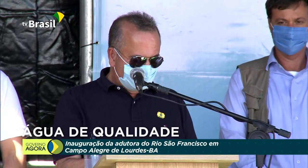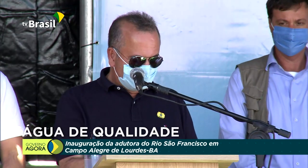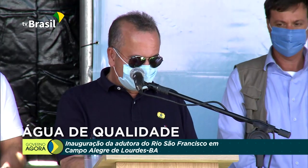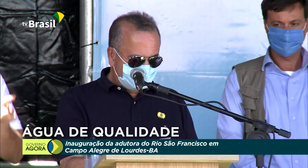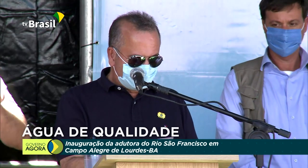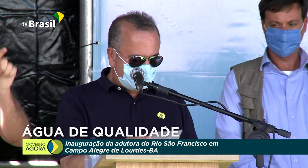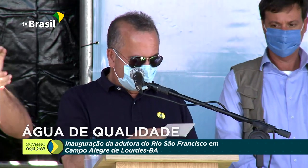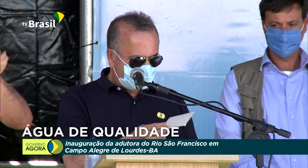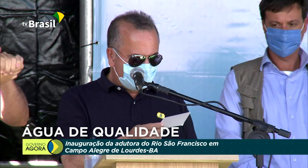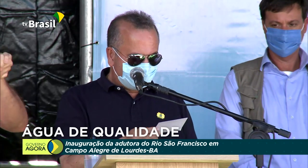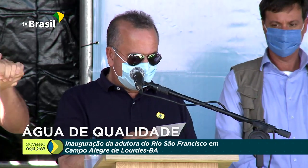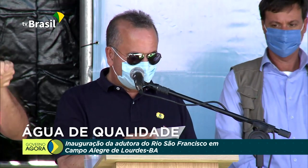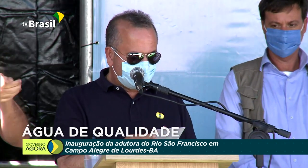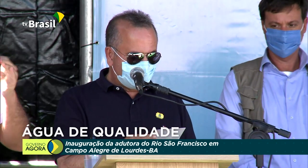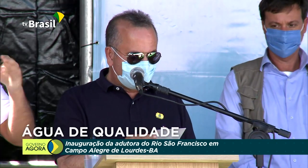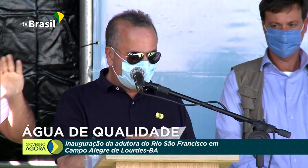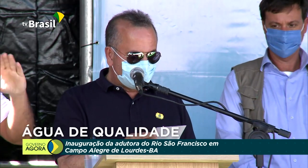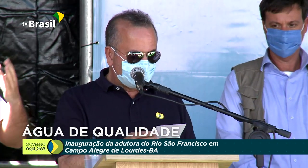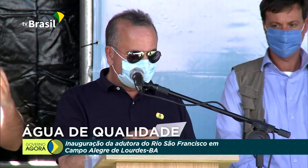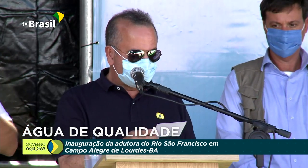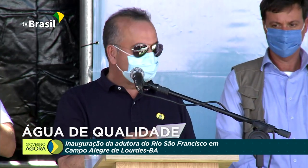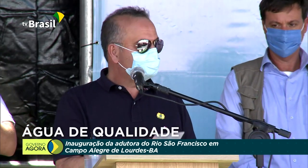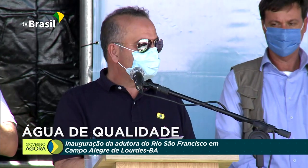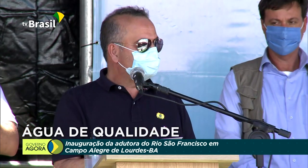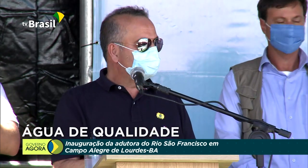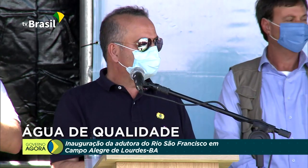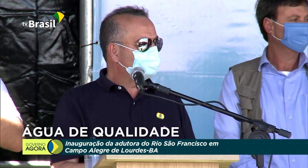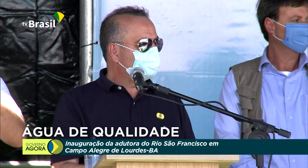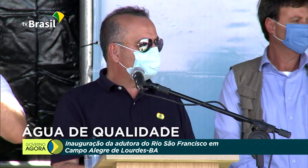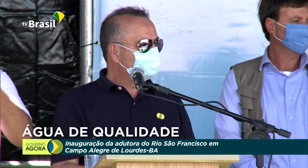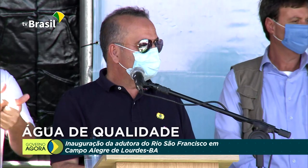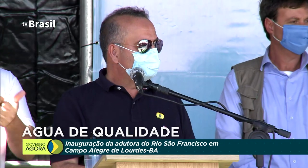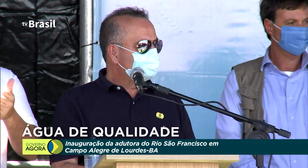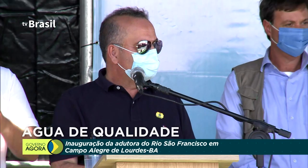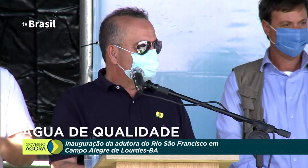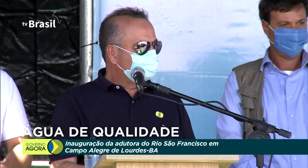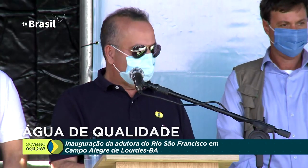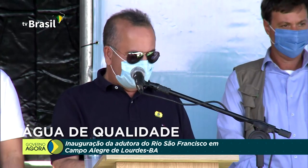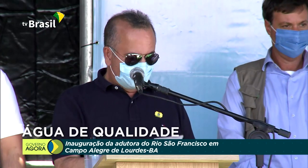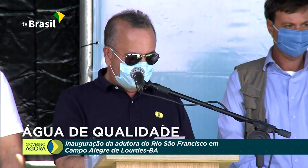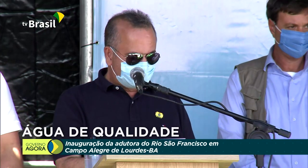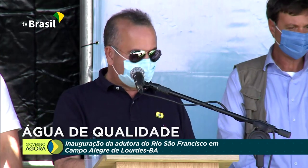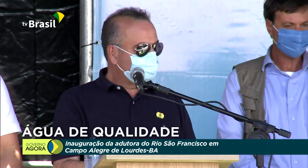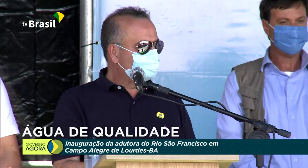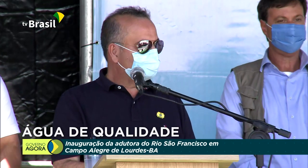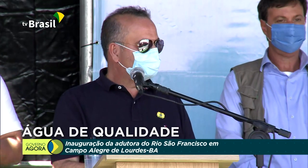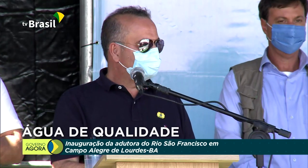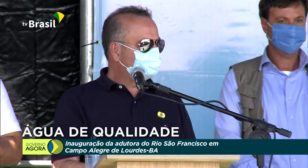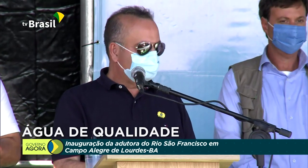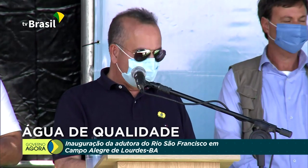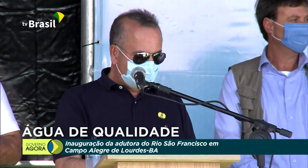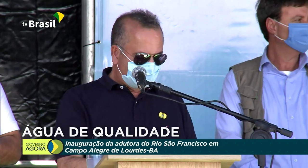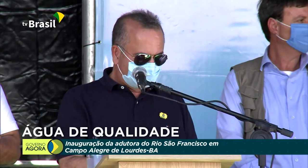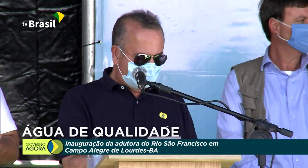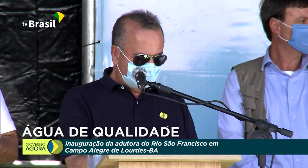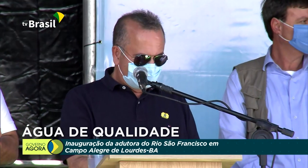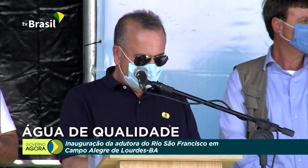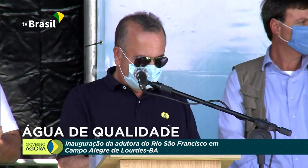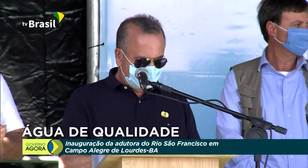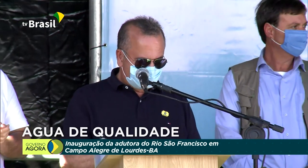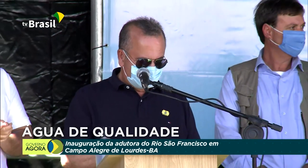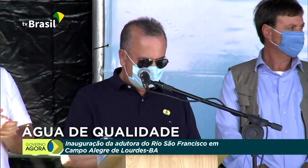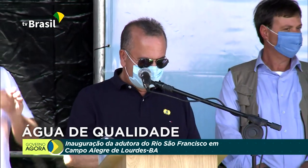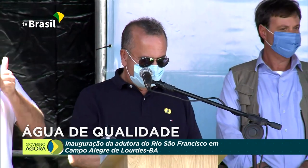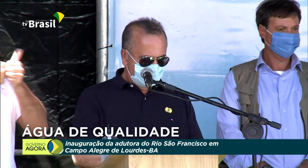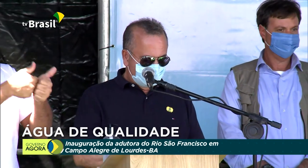a comitiva que acompanha o nosso presidente Jair Bolsonaro, a começar pelo nosso anfitrião, prefeito